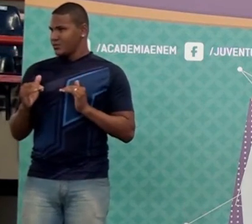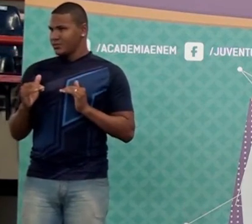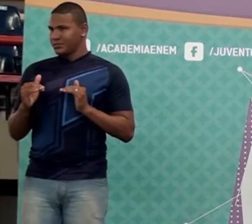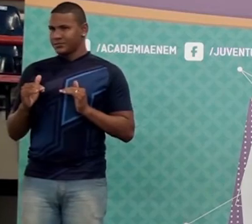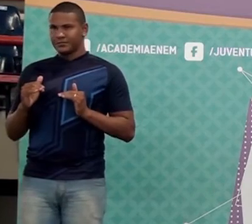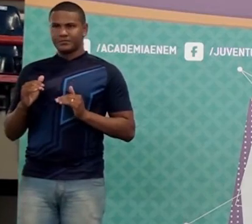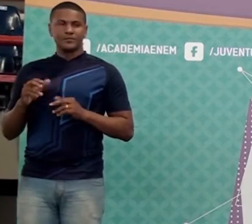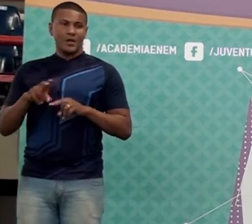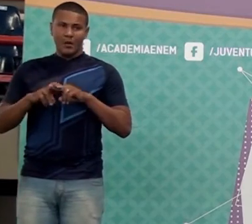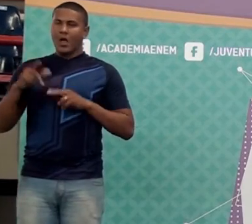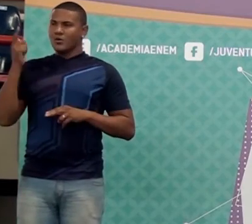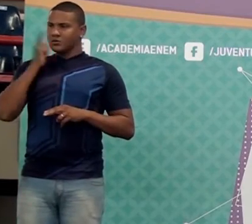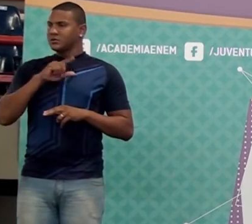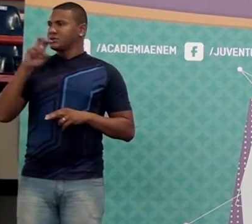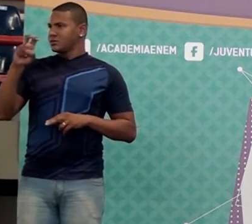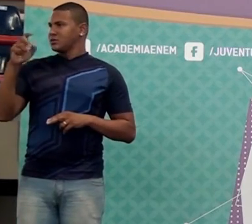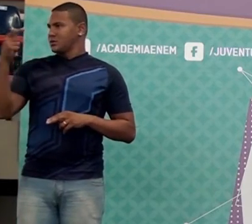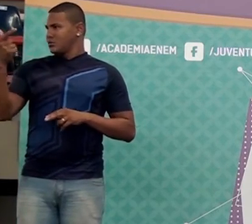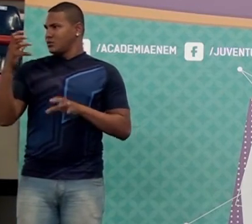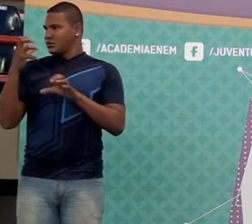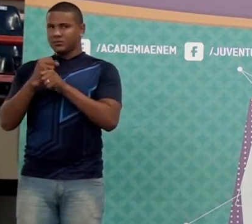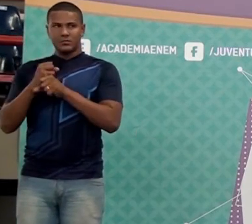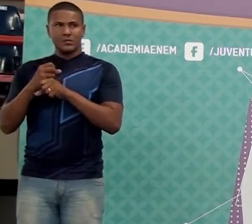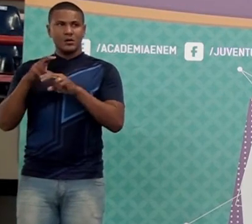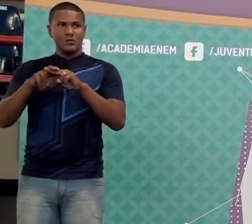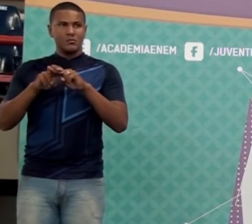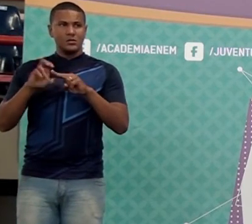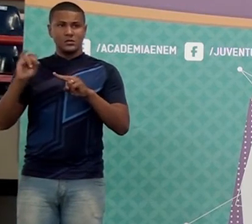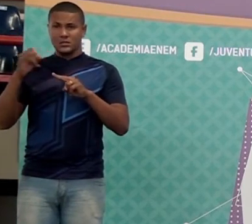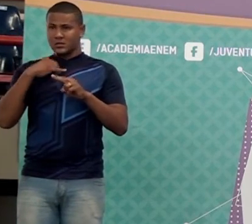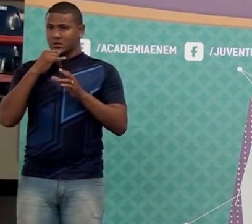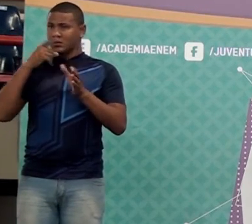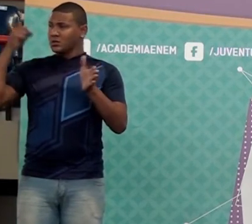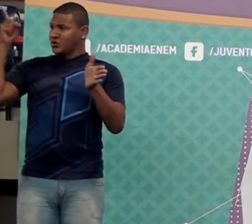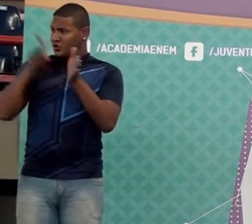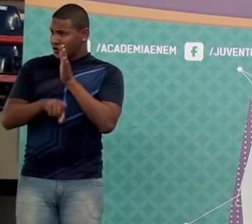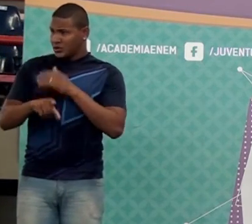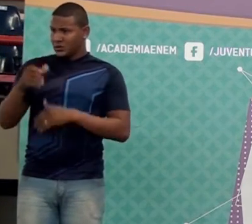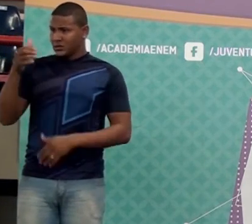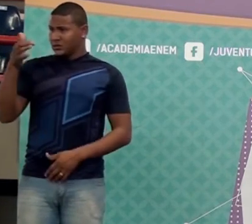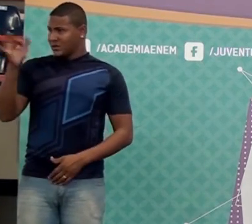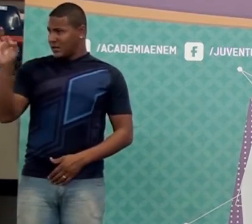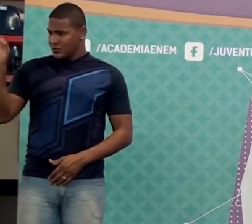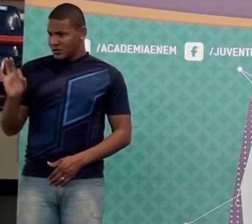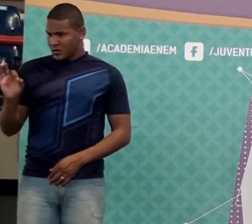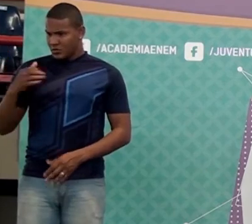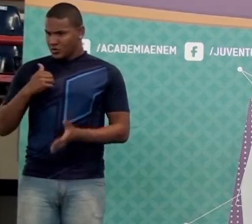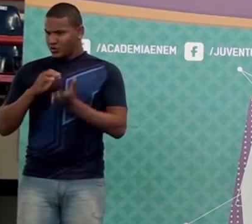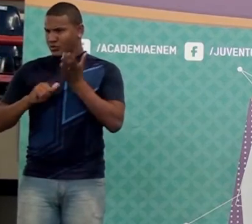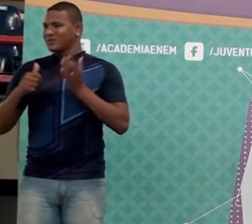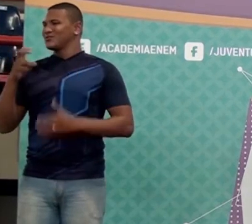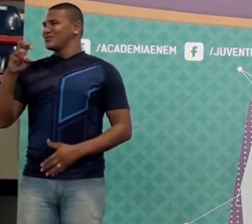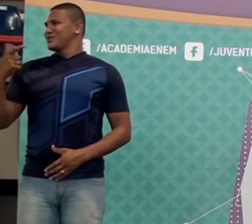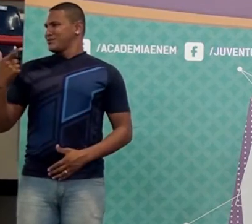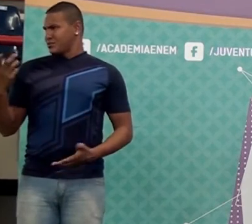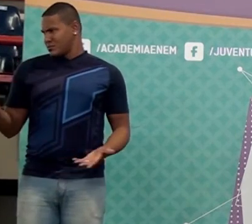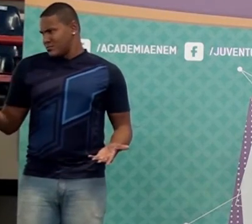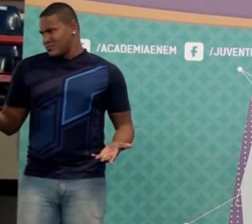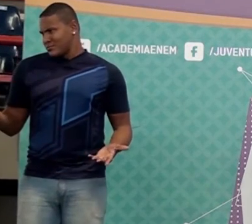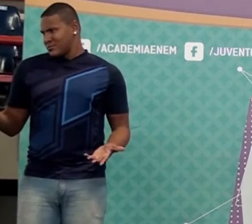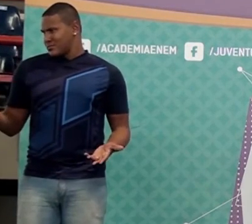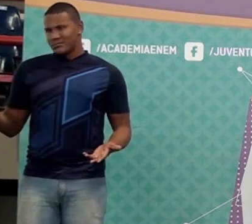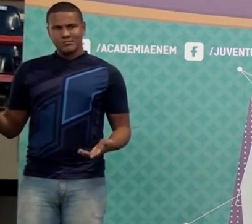Aí que deu 52,80. Então eu não posso, quando eu quiser tirar os 10%, calcular dos 52,80. Faz sentido ou não?